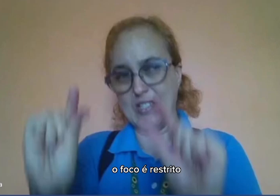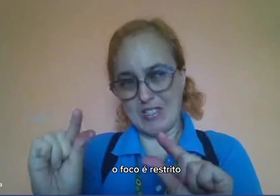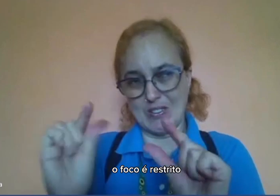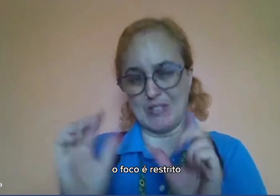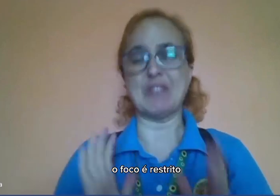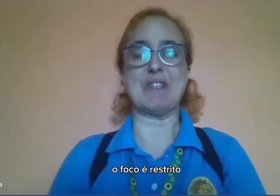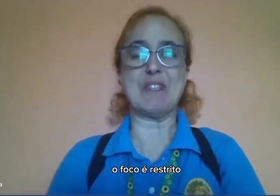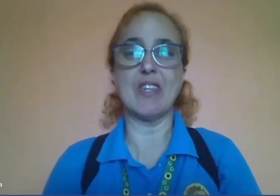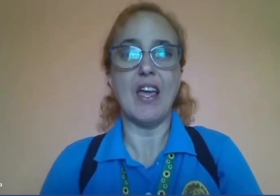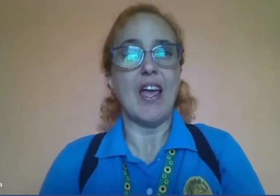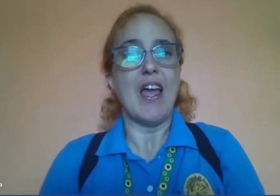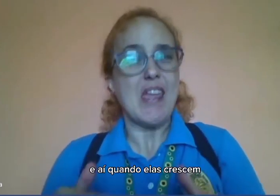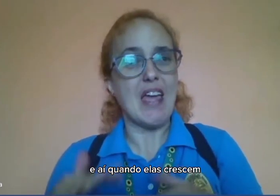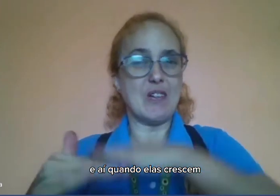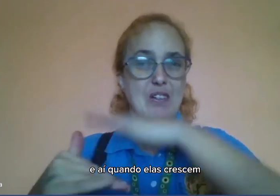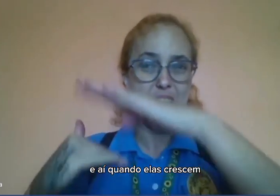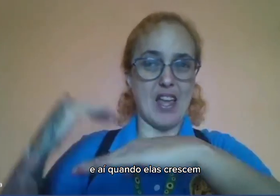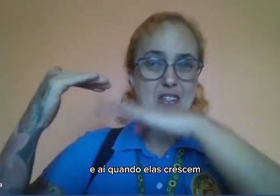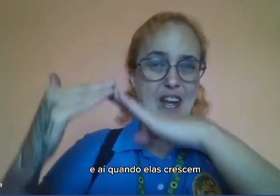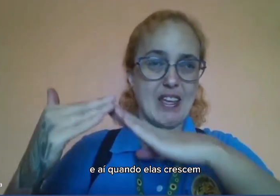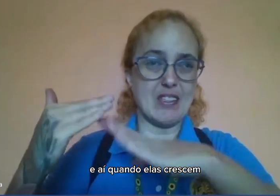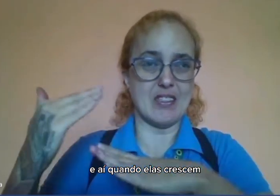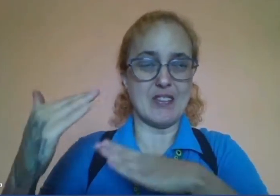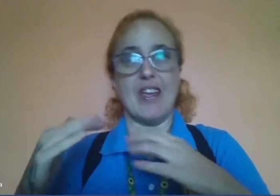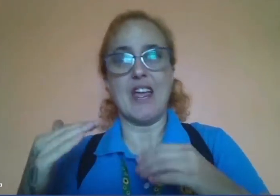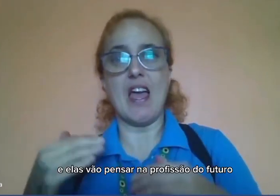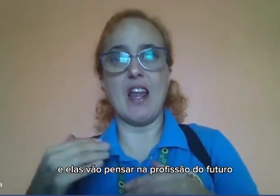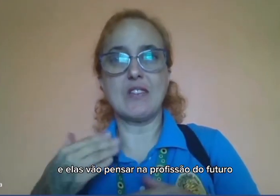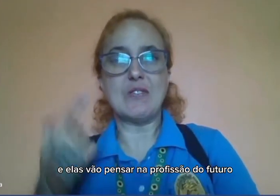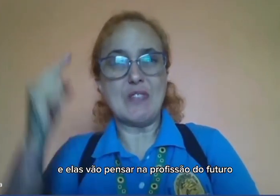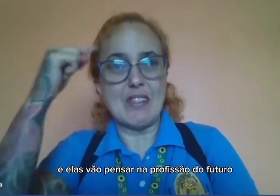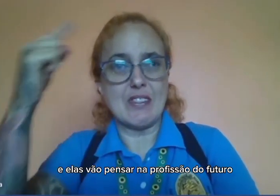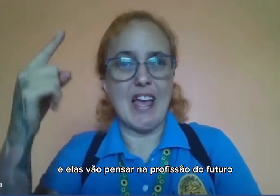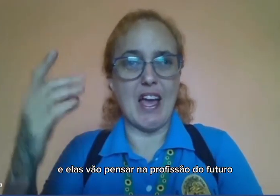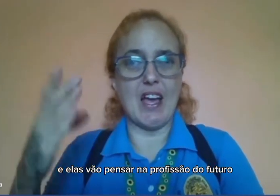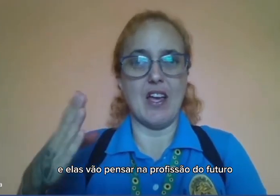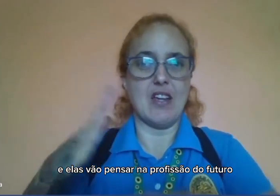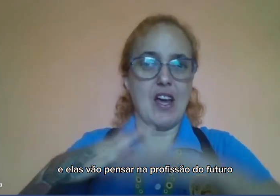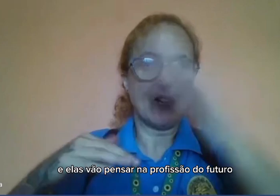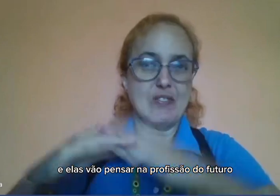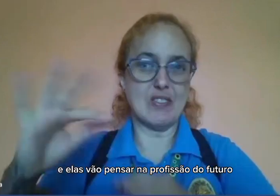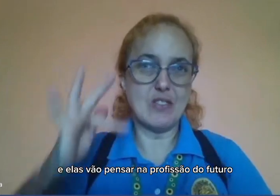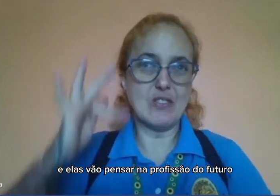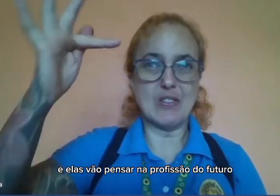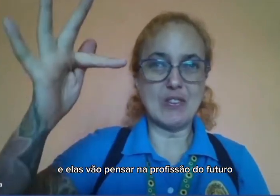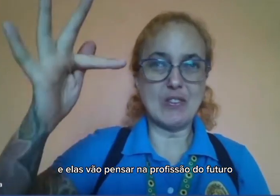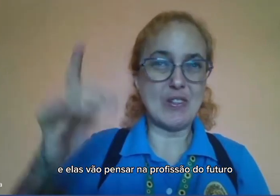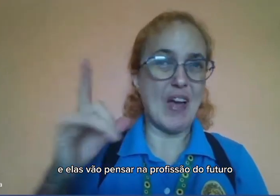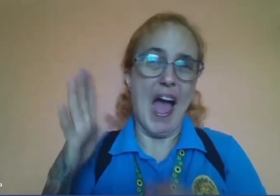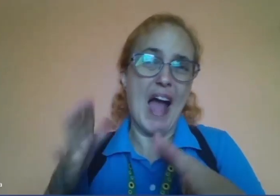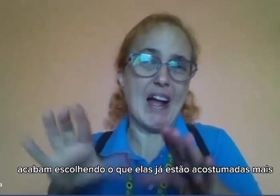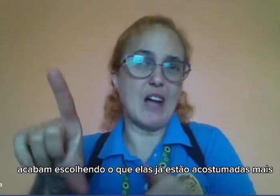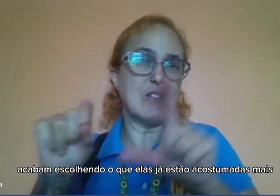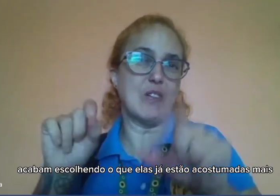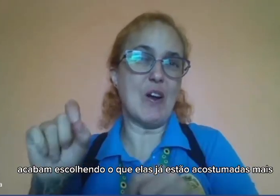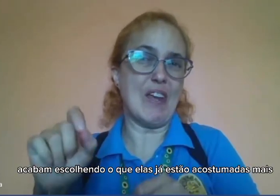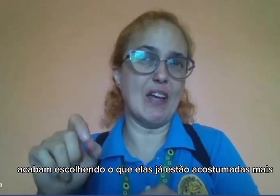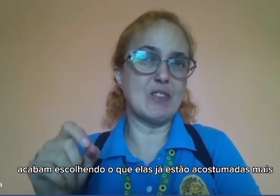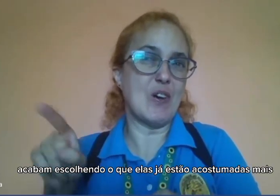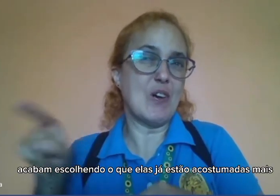restrito. E aí quando elas crescem e elas vão pensar na profissão futura, acabam escolhendo